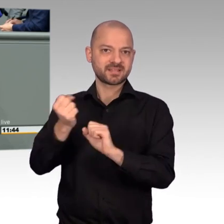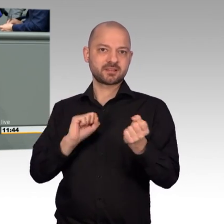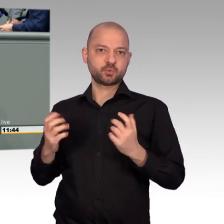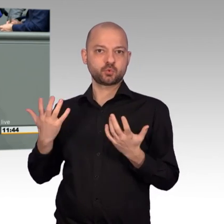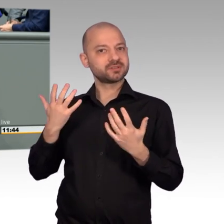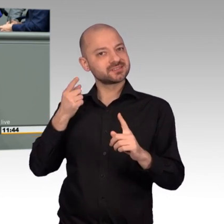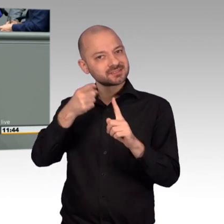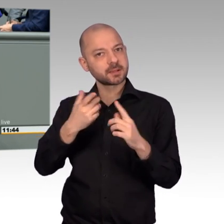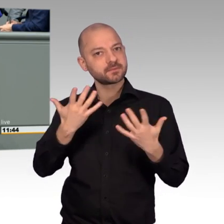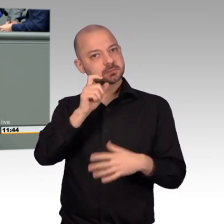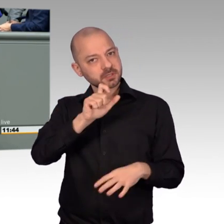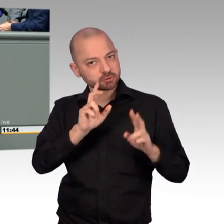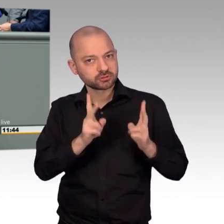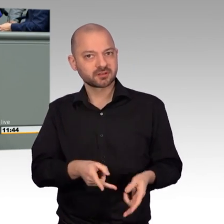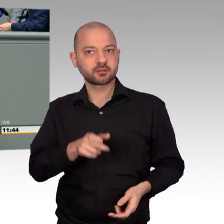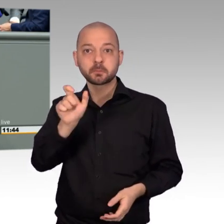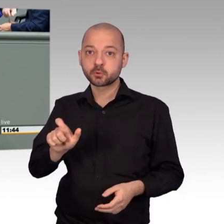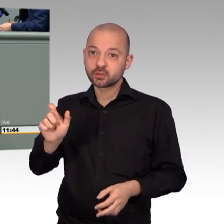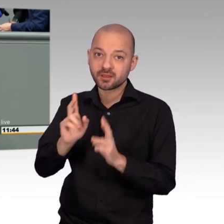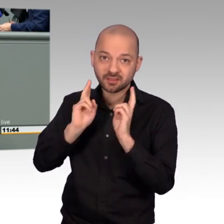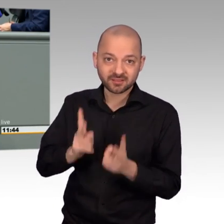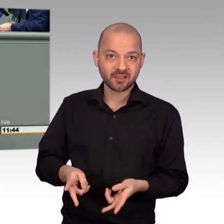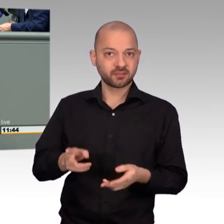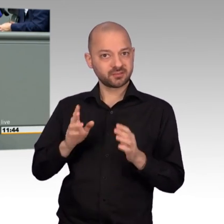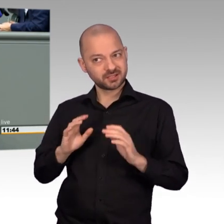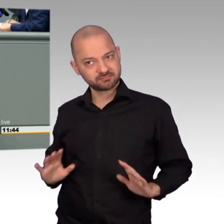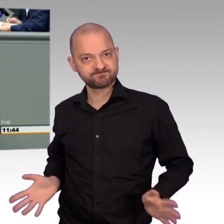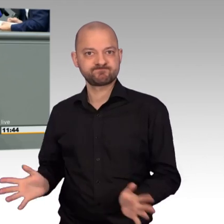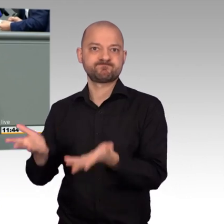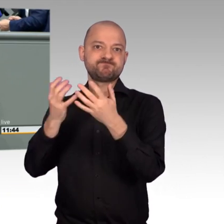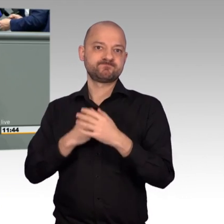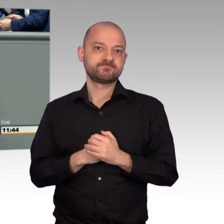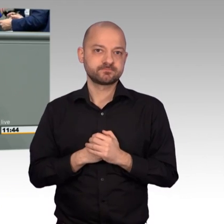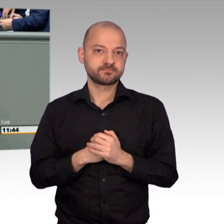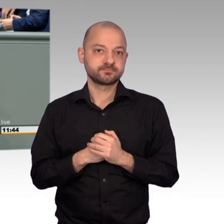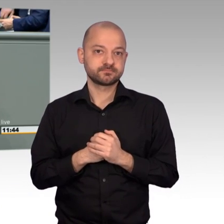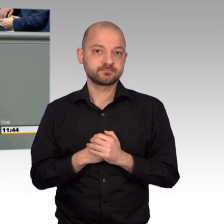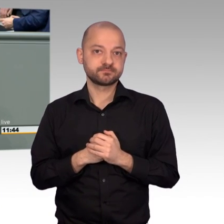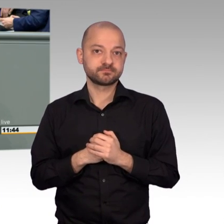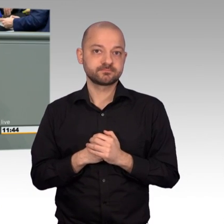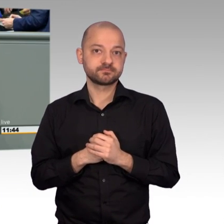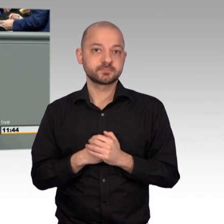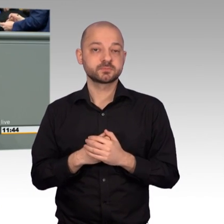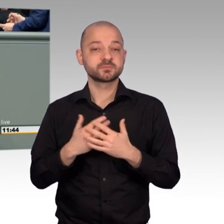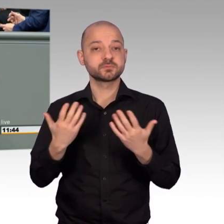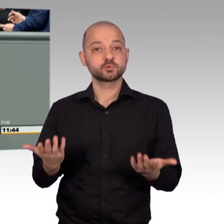einzusetzen, die für Menschenrechte und Bürgerrechte eintreten. Denn diese Werte sind auch in dieser Region universell und